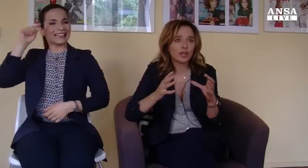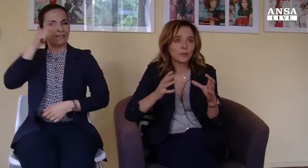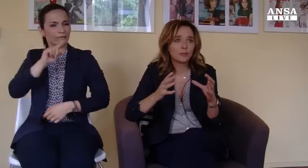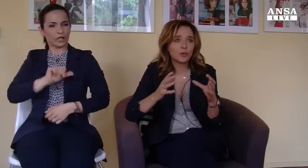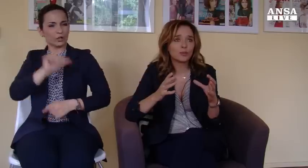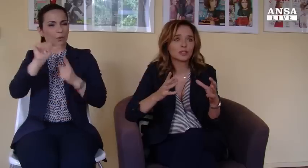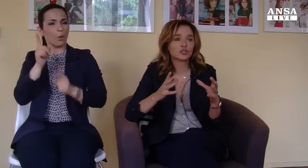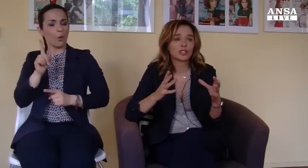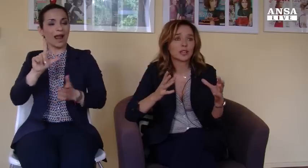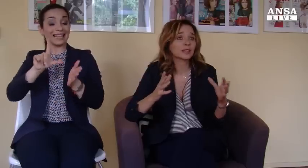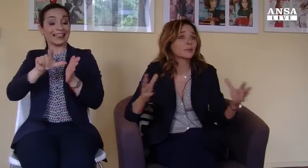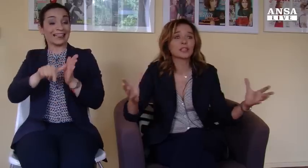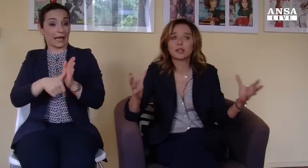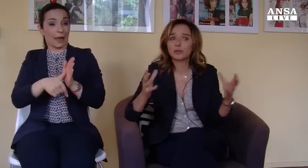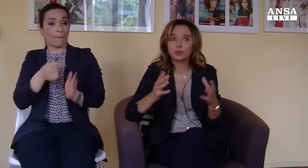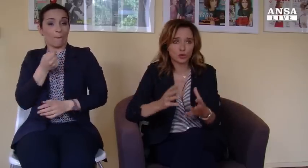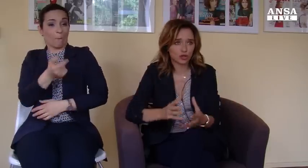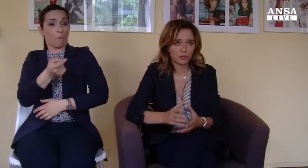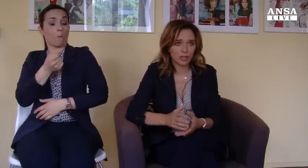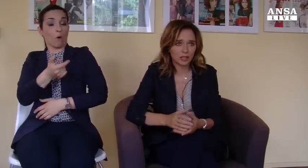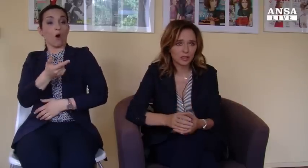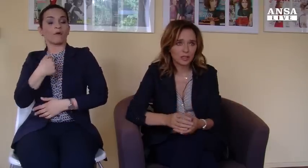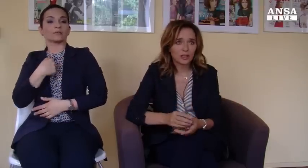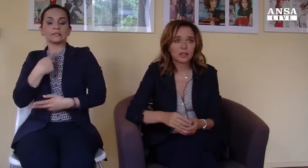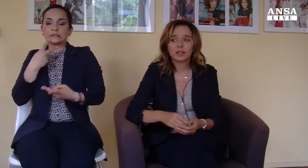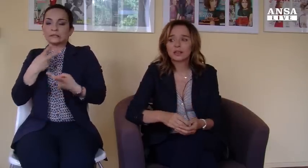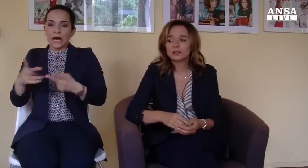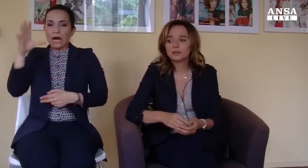poco tempo per cercare di capire il più possibile.